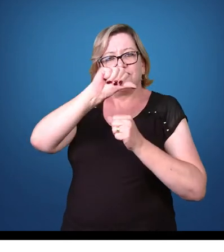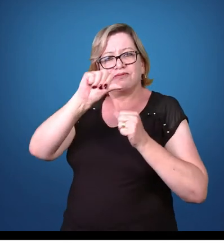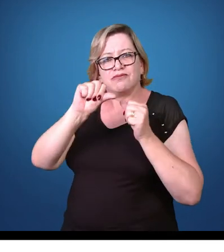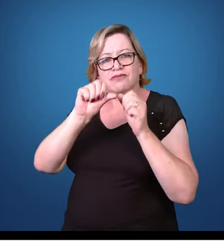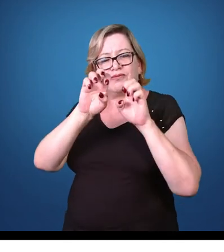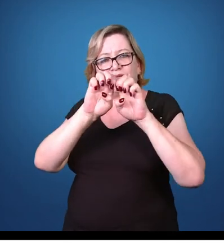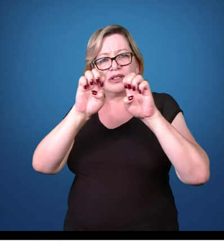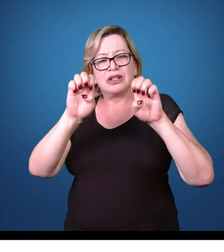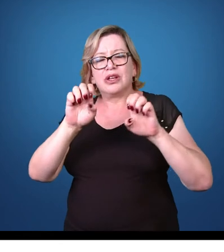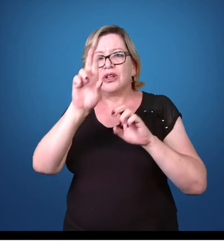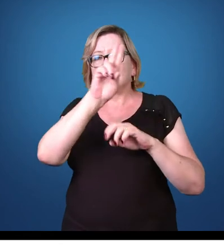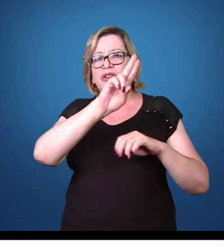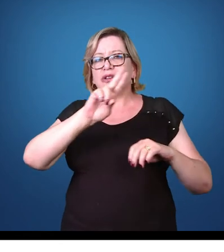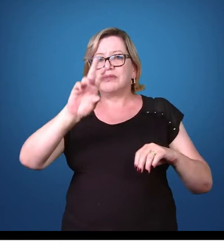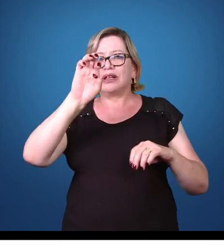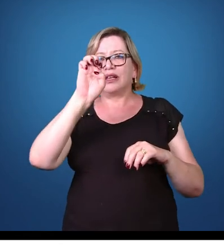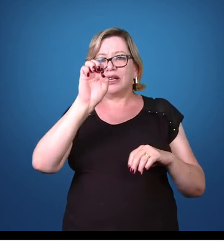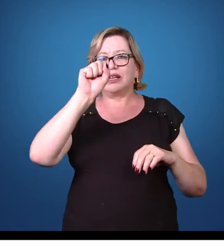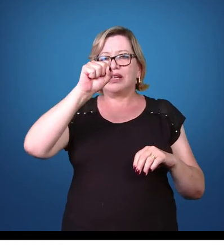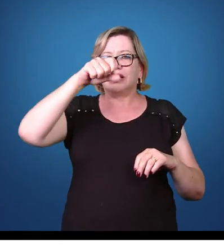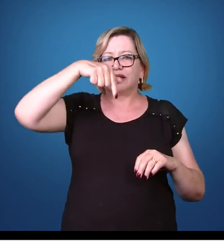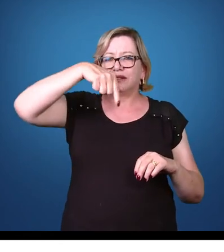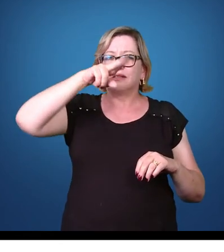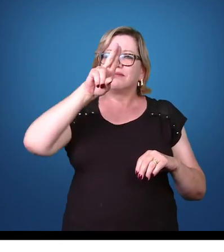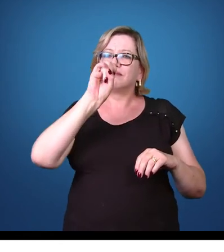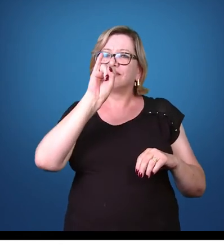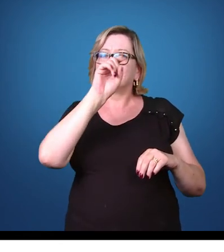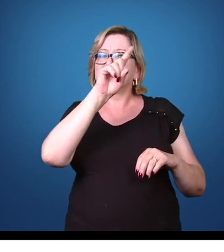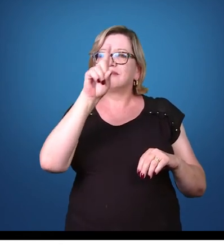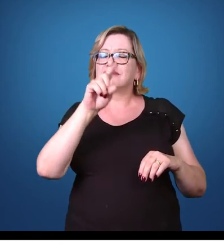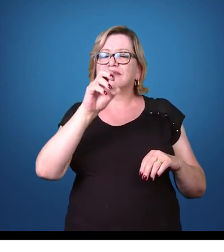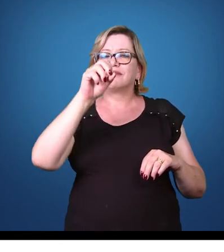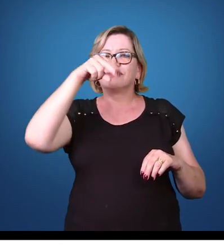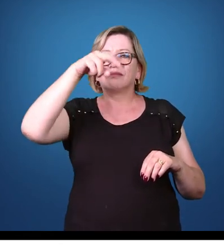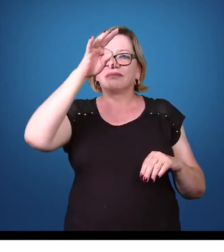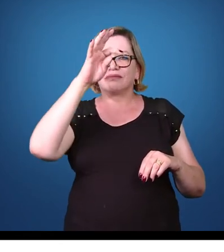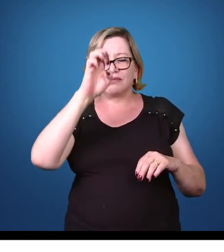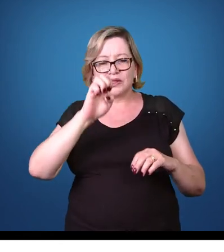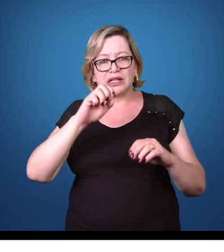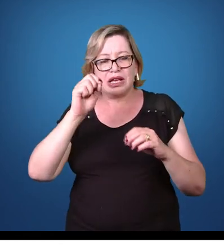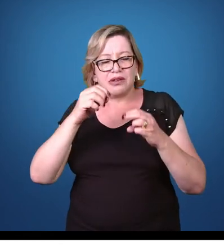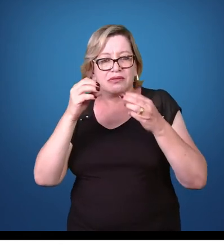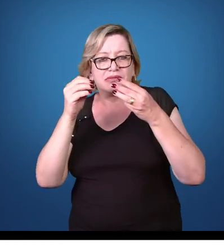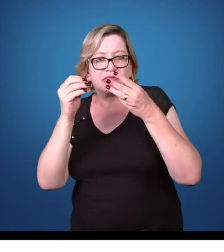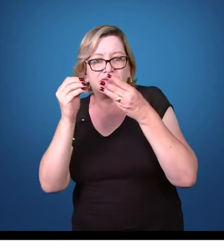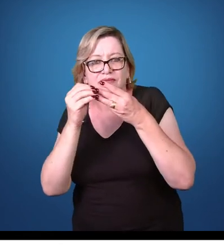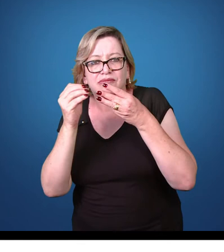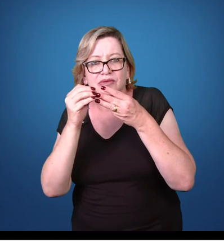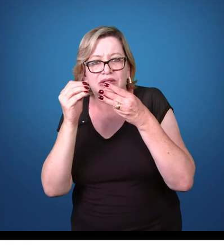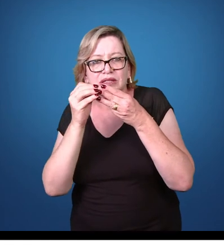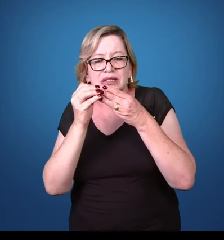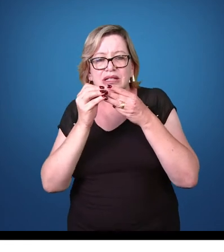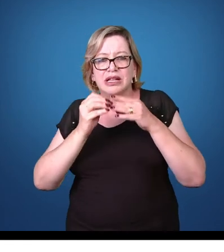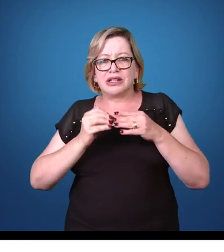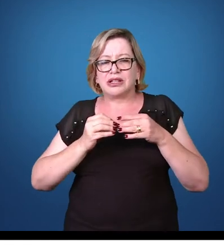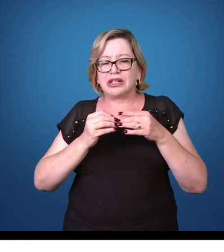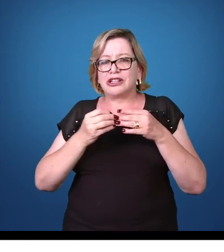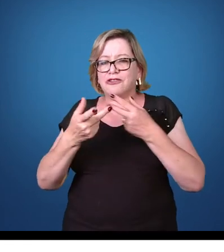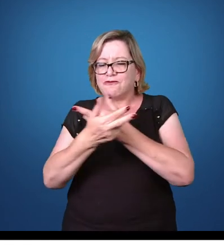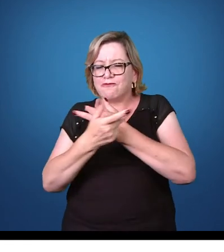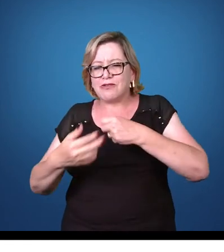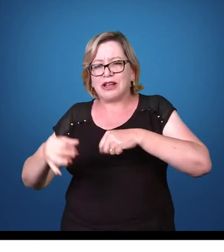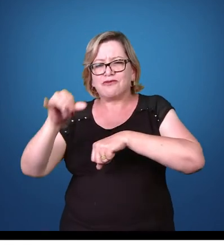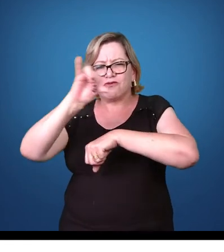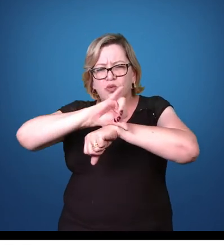esquizonte. O que é o esquizonte? O esquizonte é uma célula de forma multinucleada.